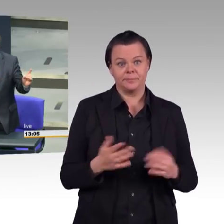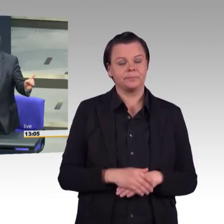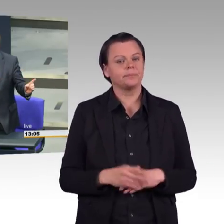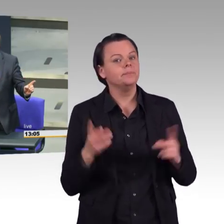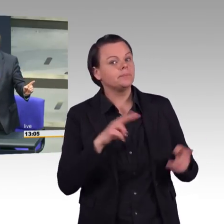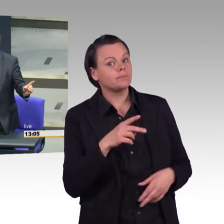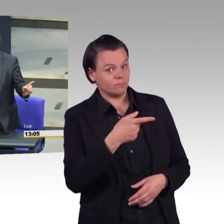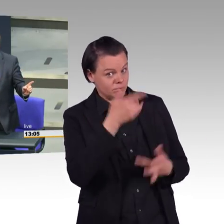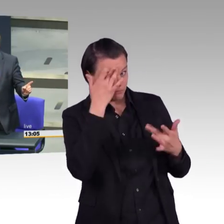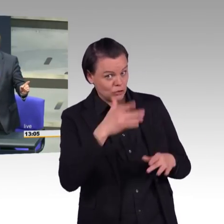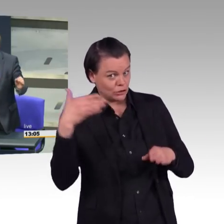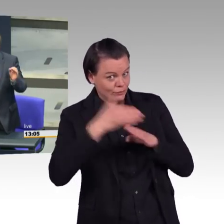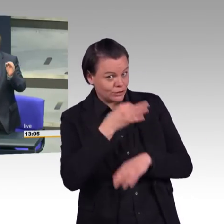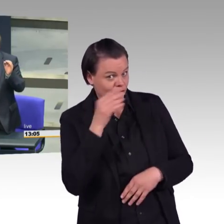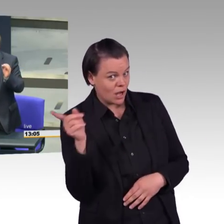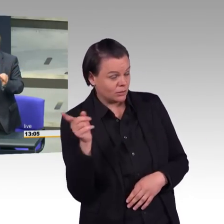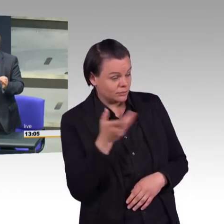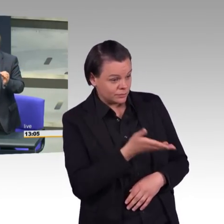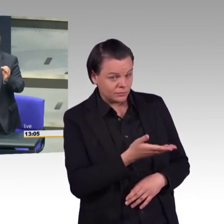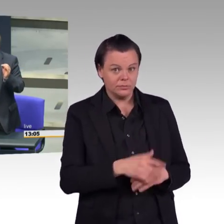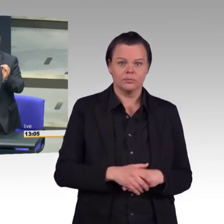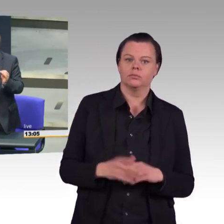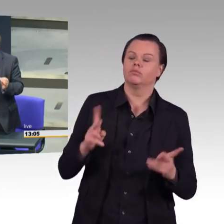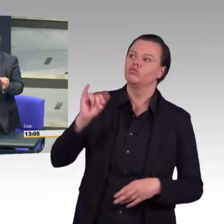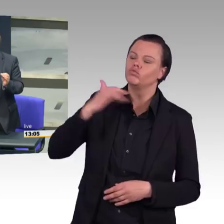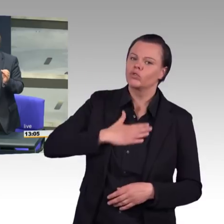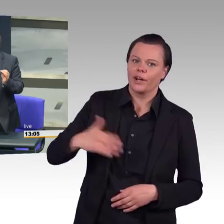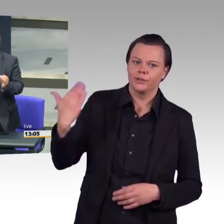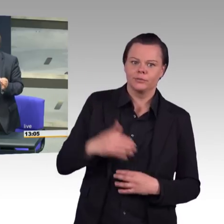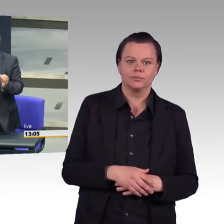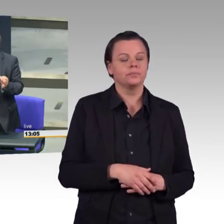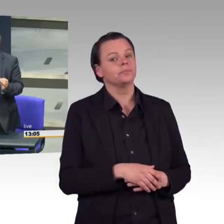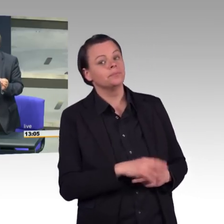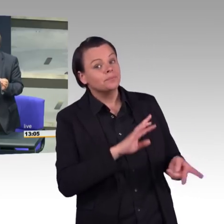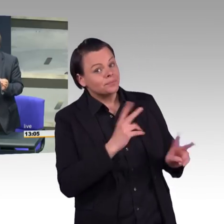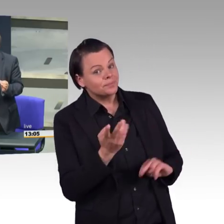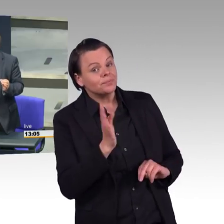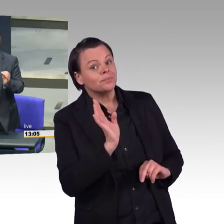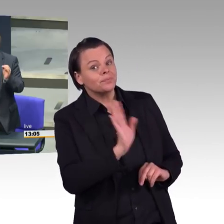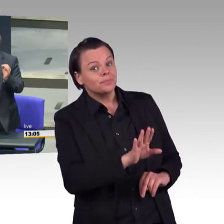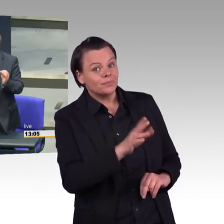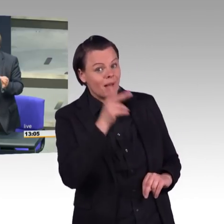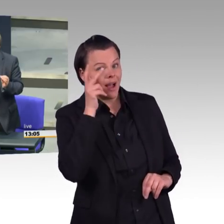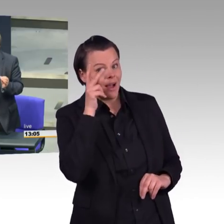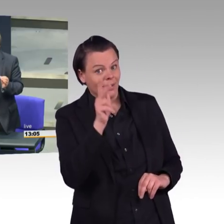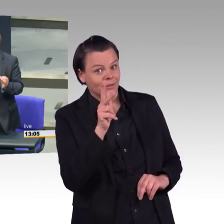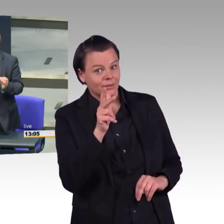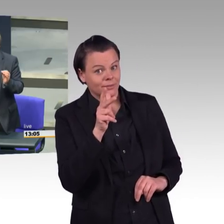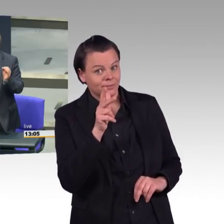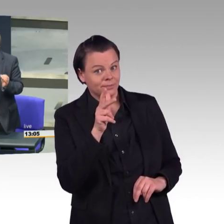Sie eine Regierungsfraktion. Und es ist die Kommission, die von der Bundesregierung eingesetzt worden ist. Die hat vor drei Monaten, vor